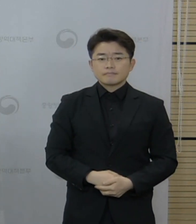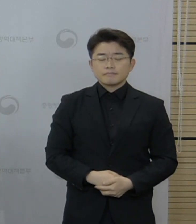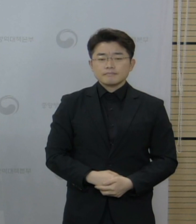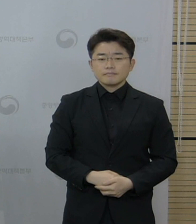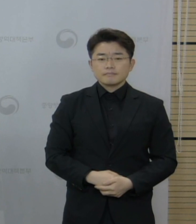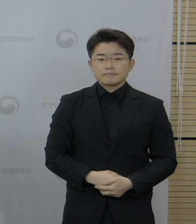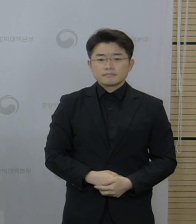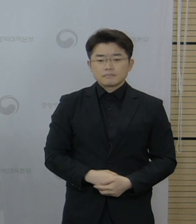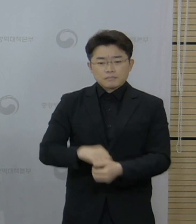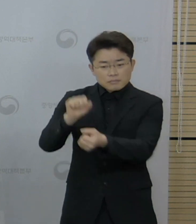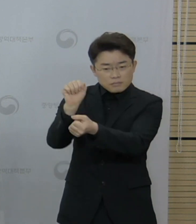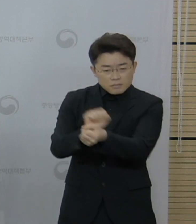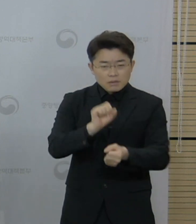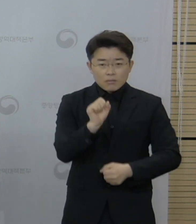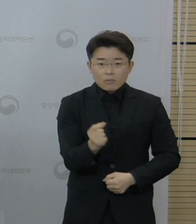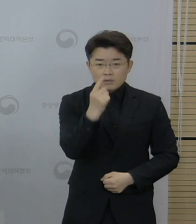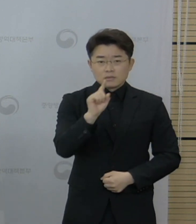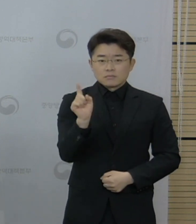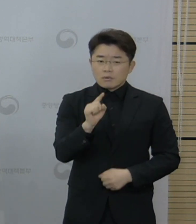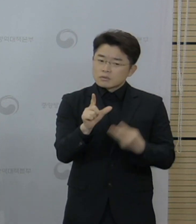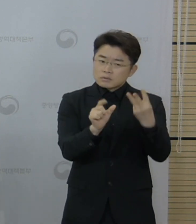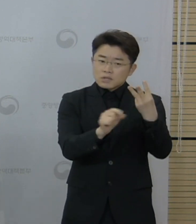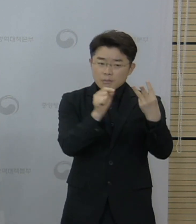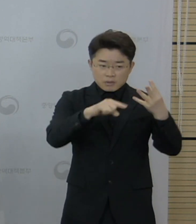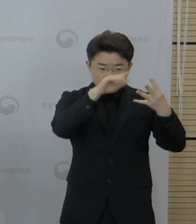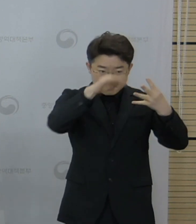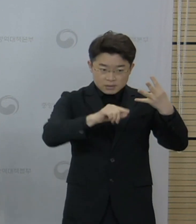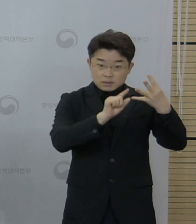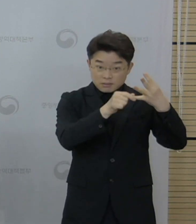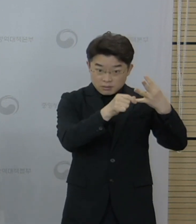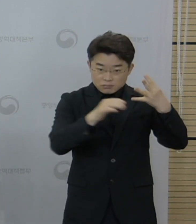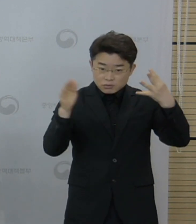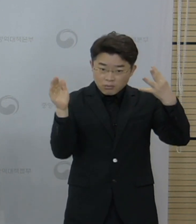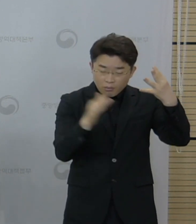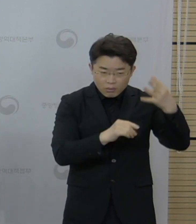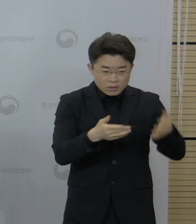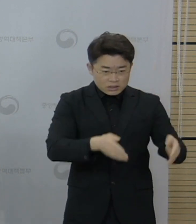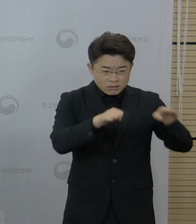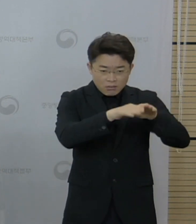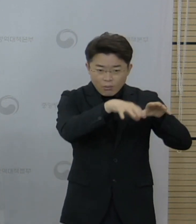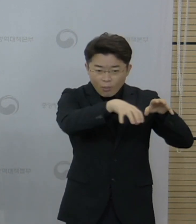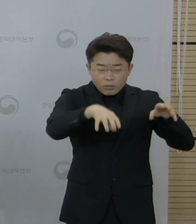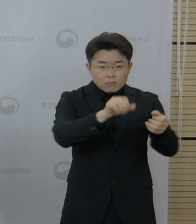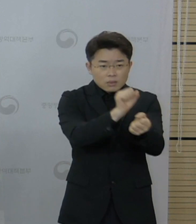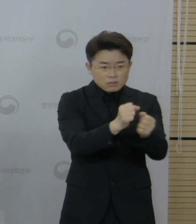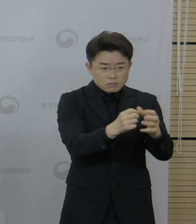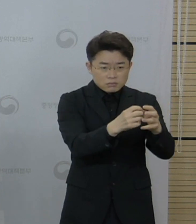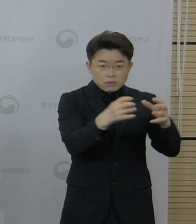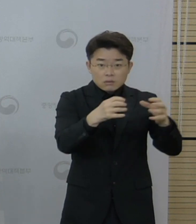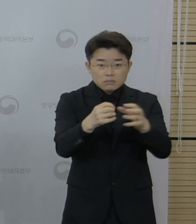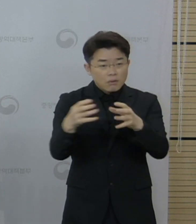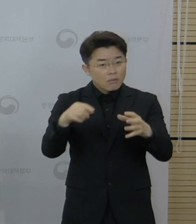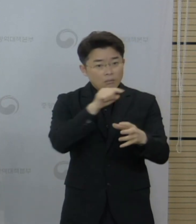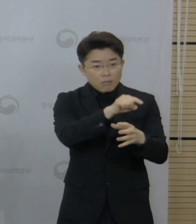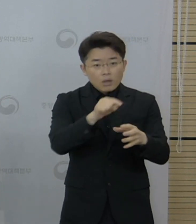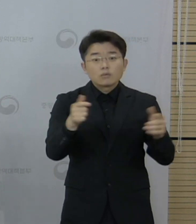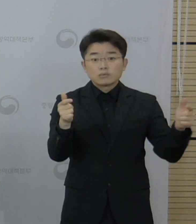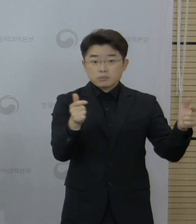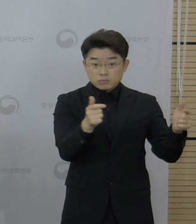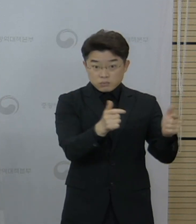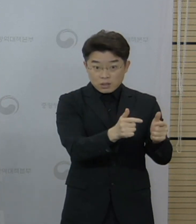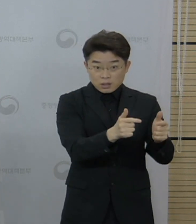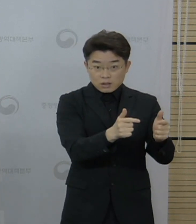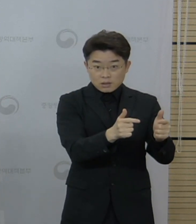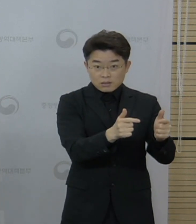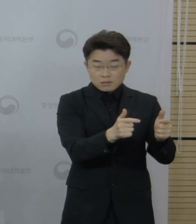감염 경로를 보면 3월 4주 이후에 지역 집단 감염에 의한 발생은 감소세를 보이고 있는